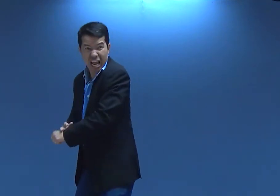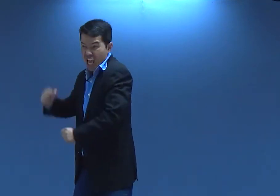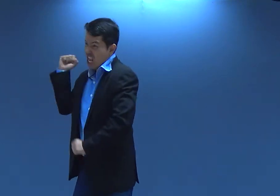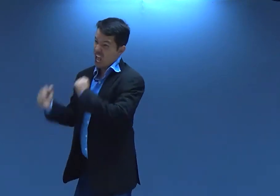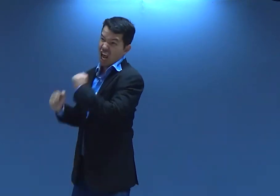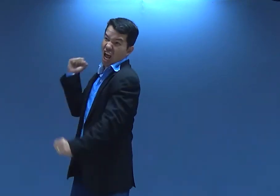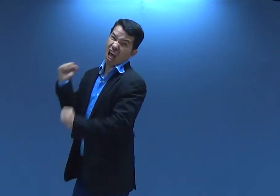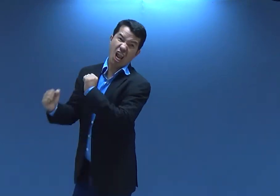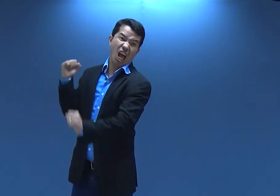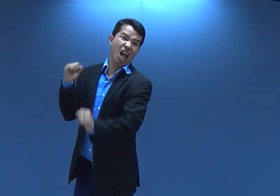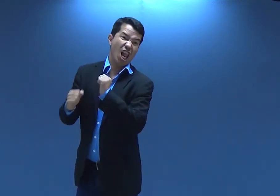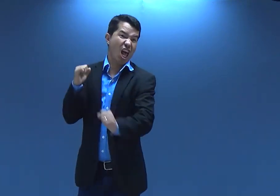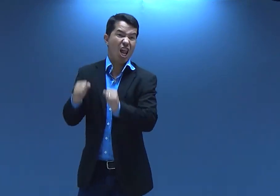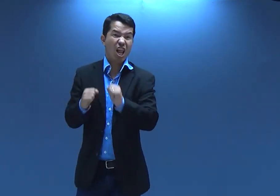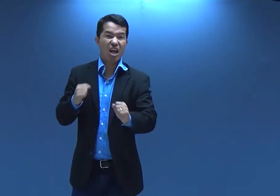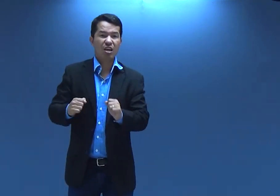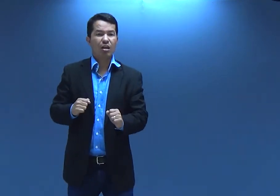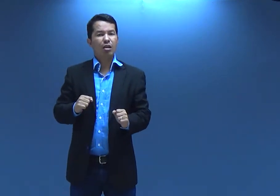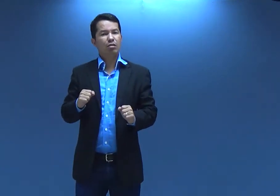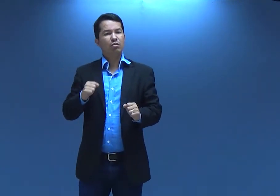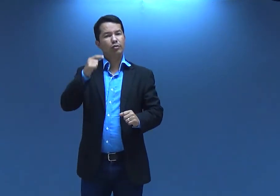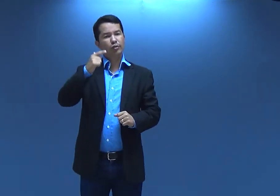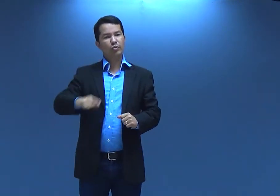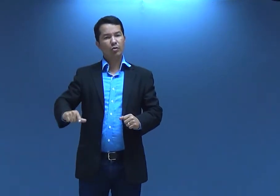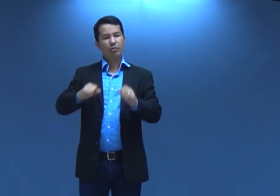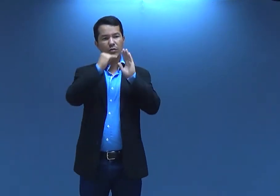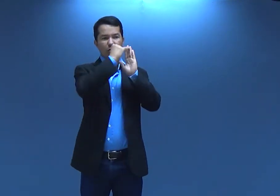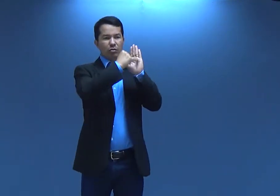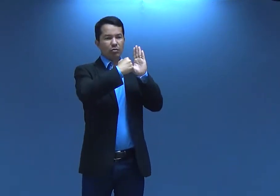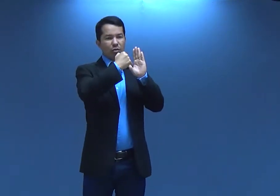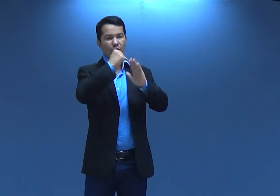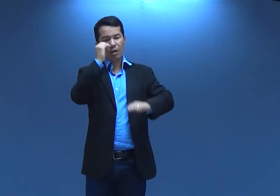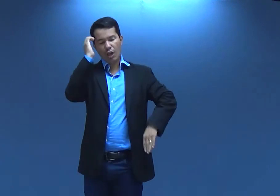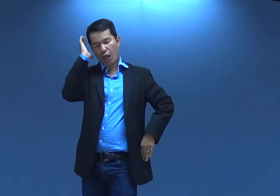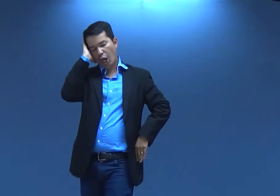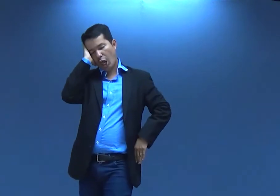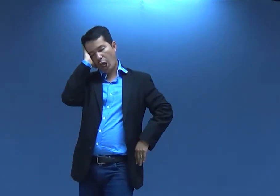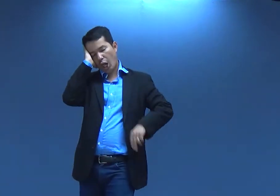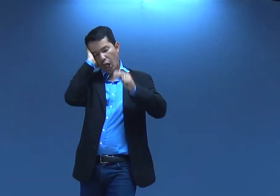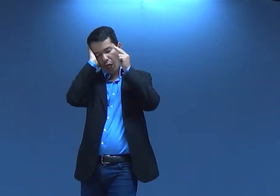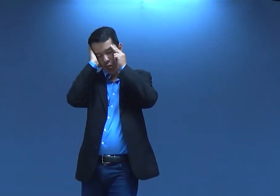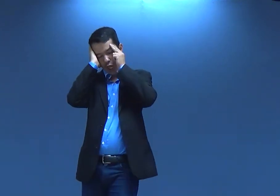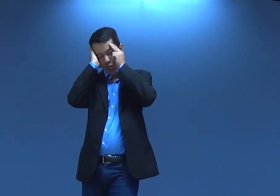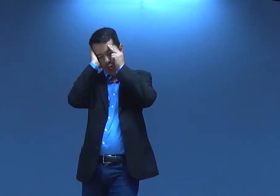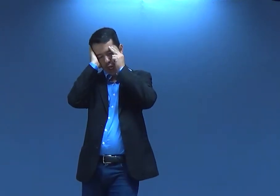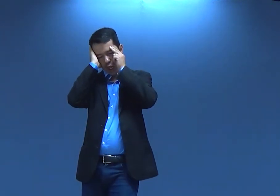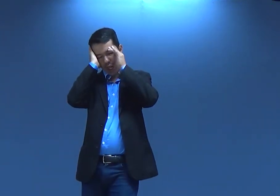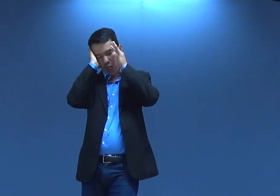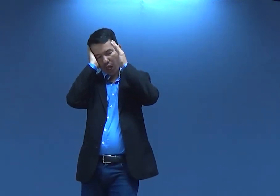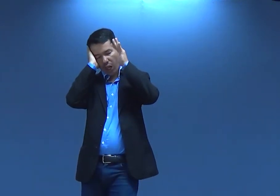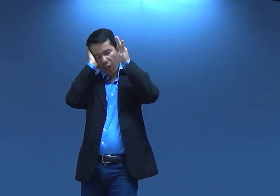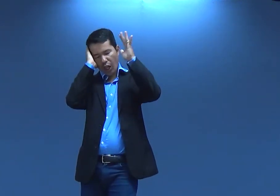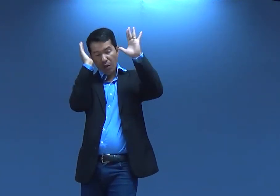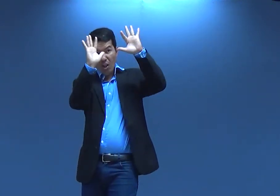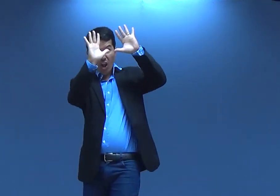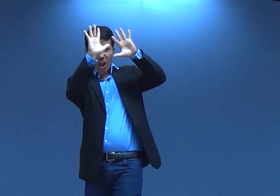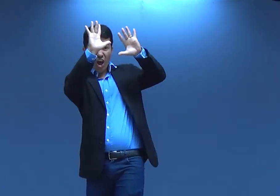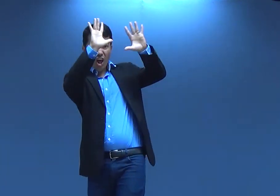Procurem todos os meninos e matem. E de novo. José estava lá dormindo, né? Bem gostoso. Teve um